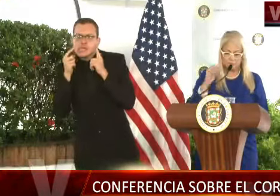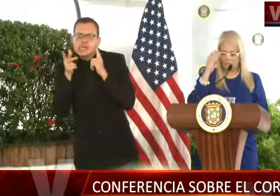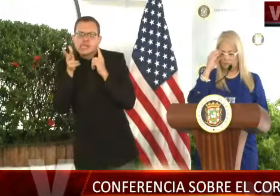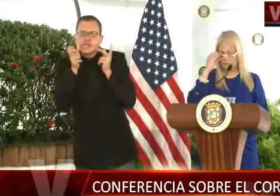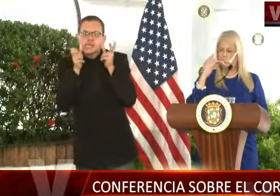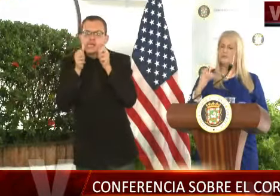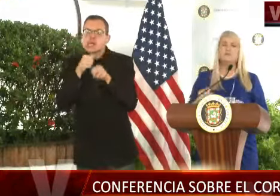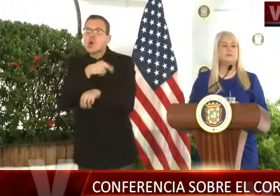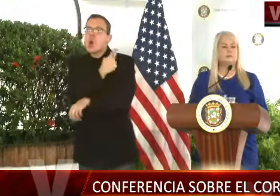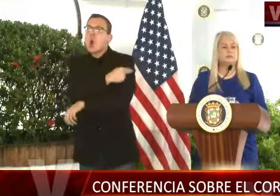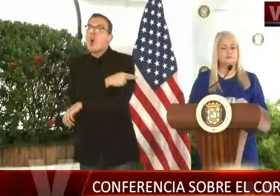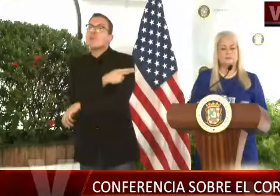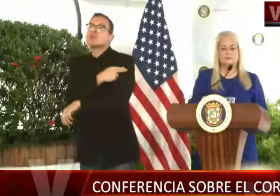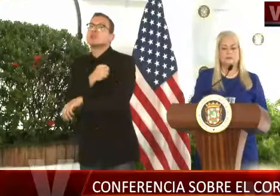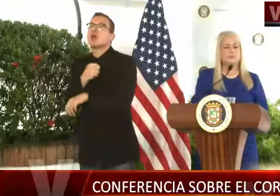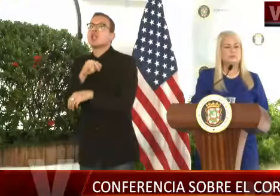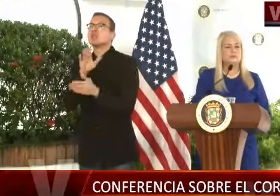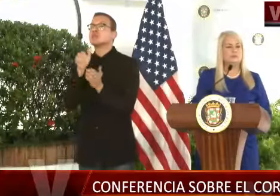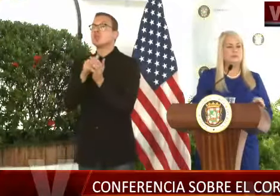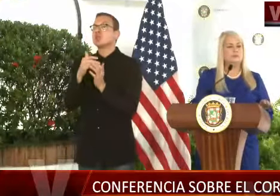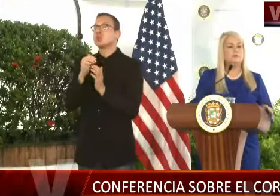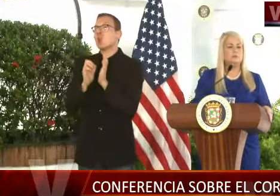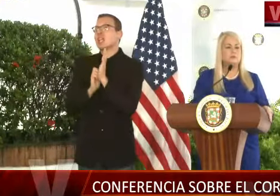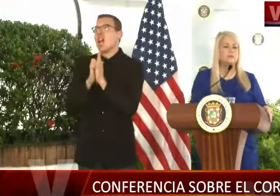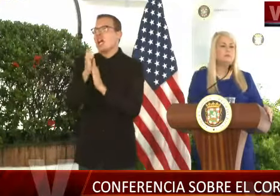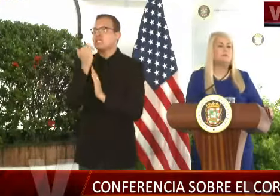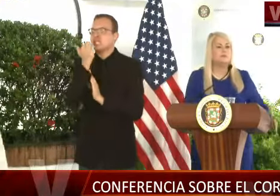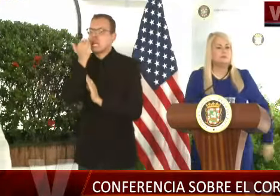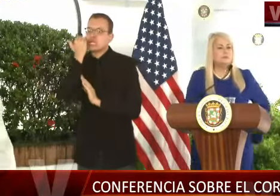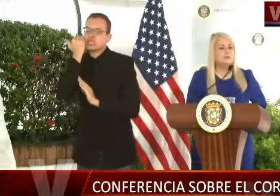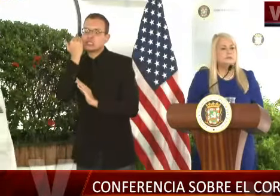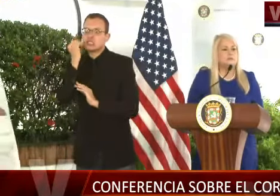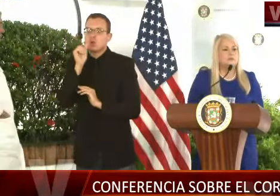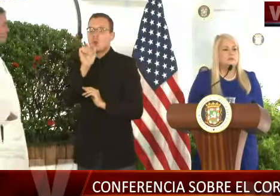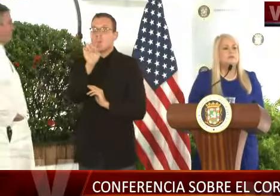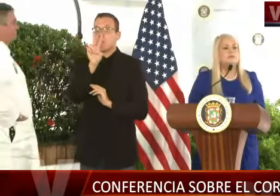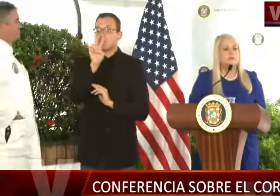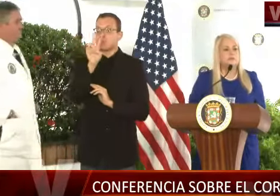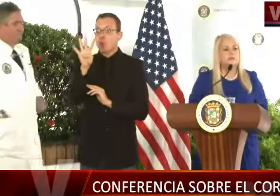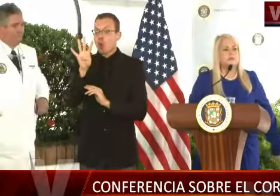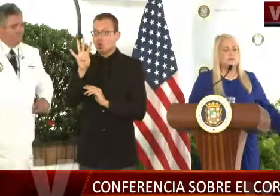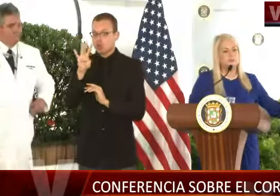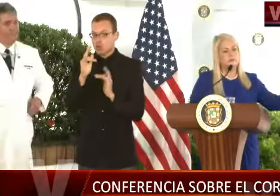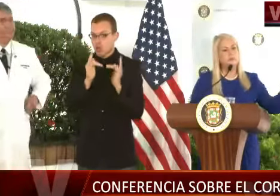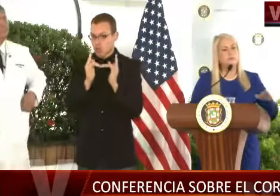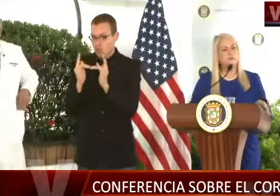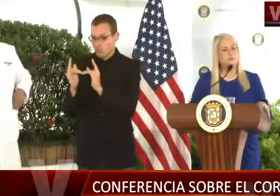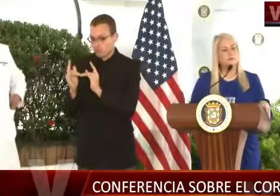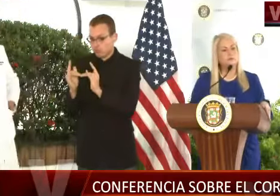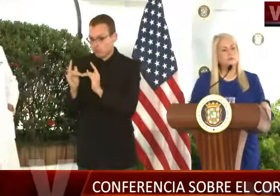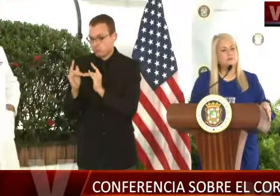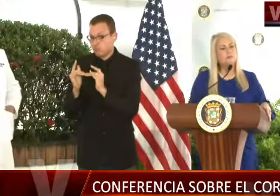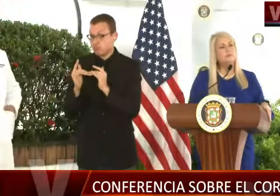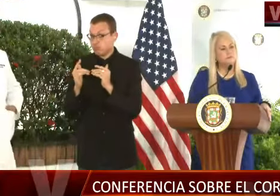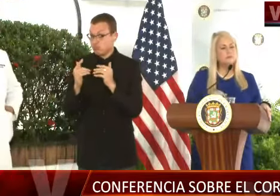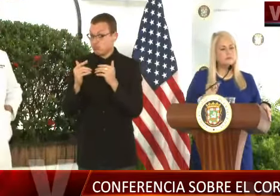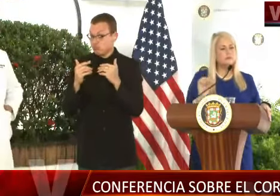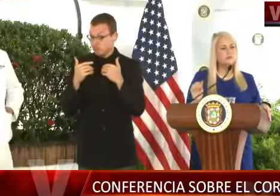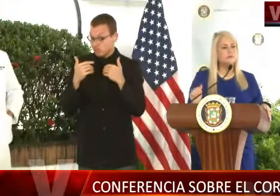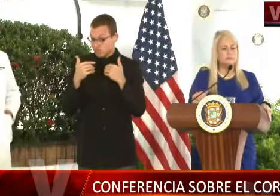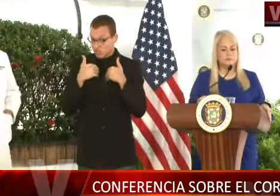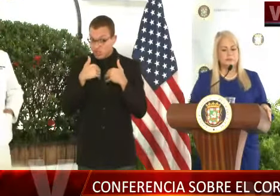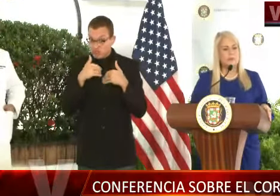24 camas y las otras 70 y pico cuartos que tiene el Centro Comprensivo de Cáncer no tienen